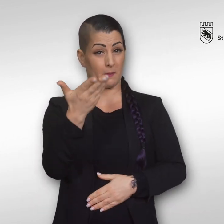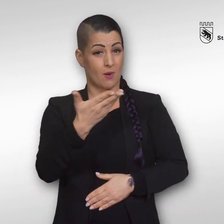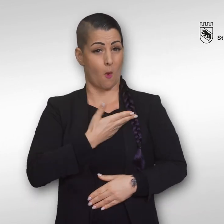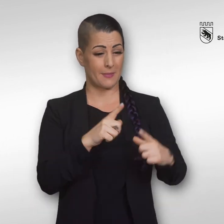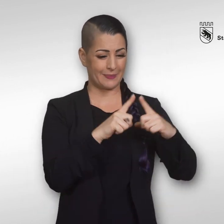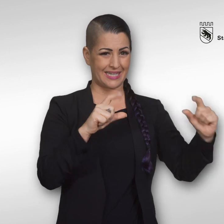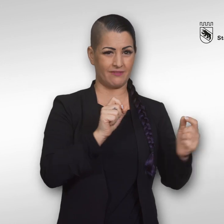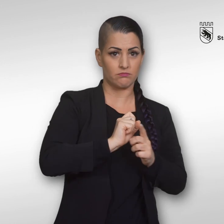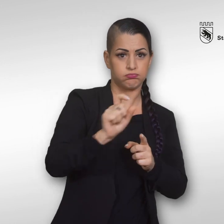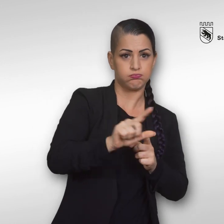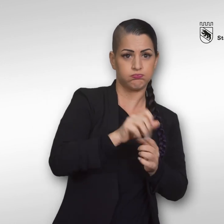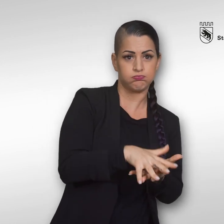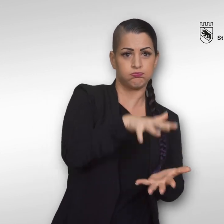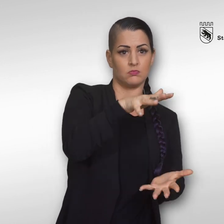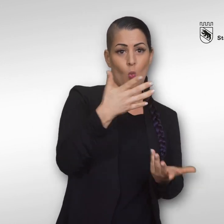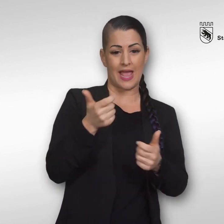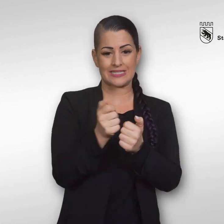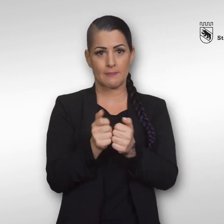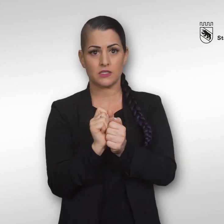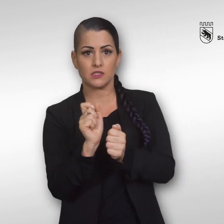Werden Sie mit Briefen, SMS oder Mails überhäuft.